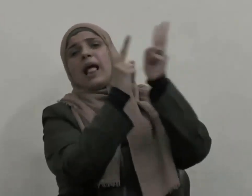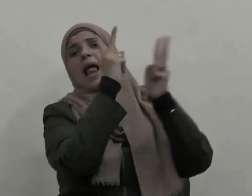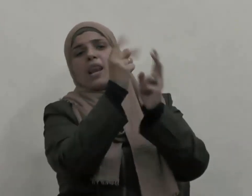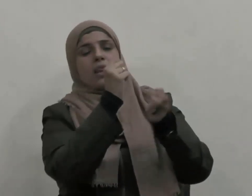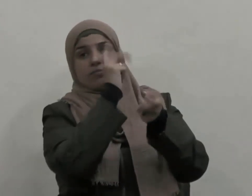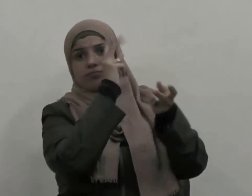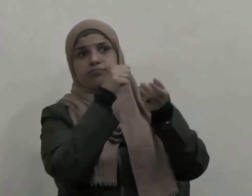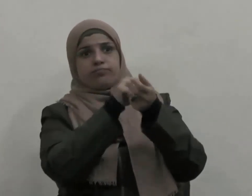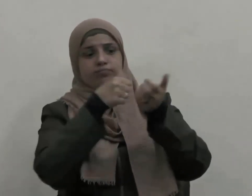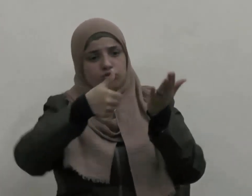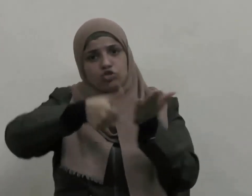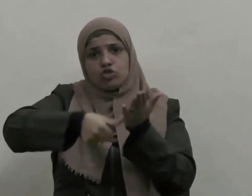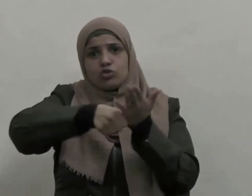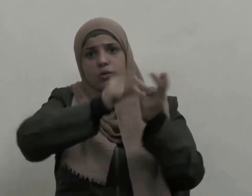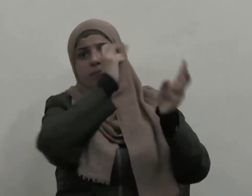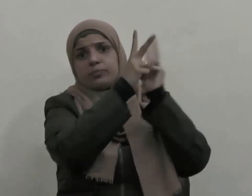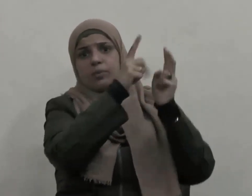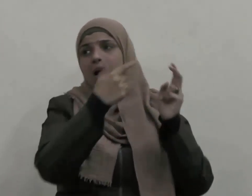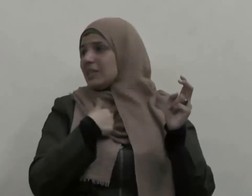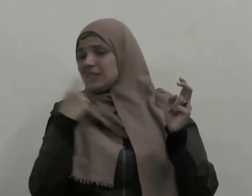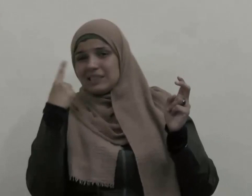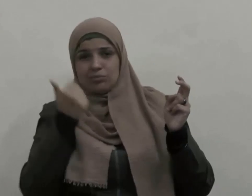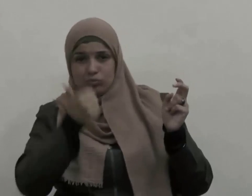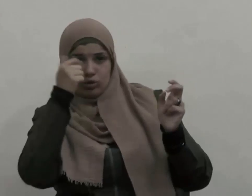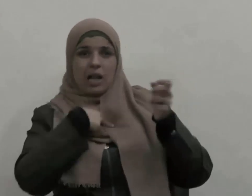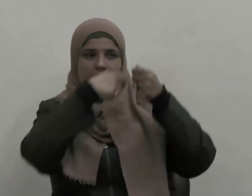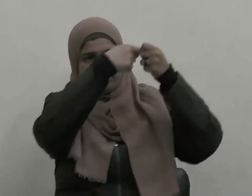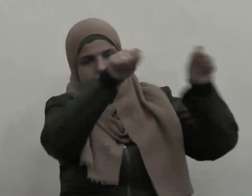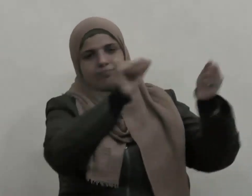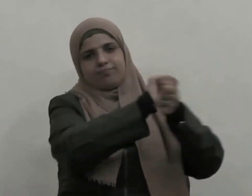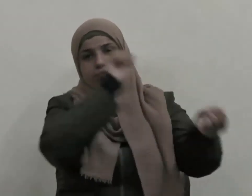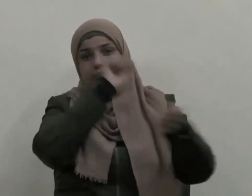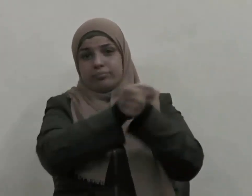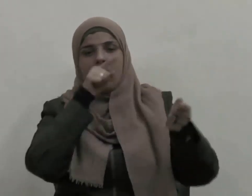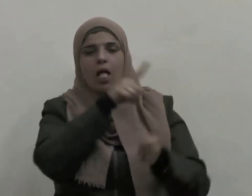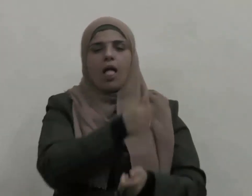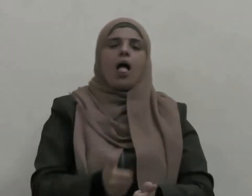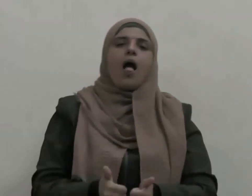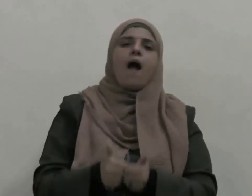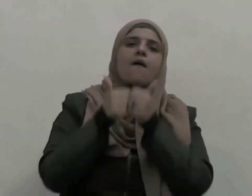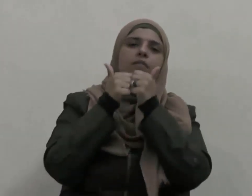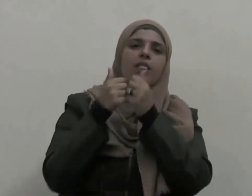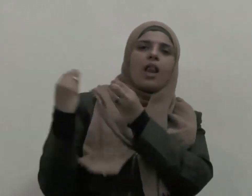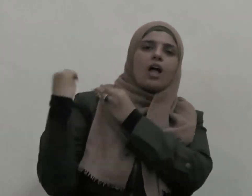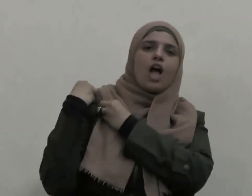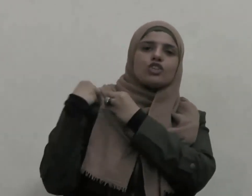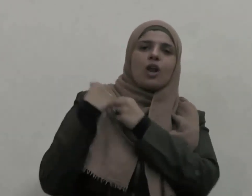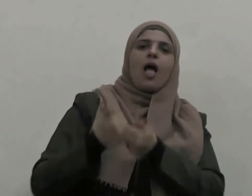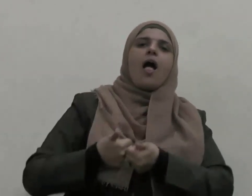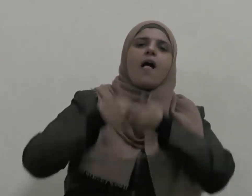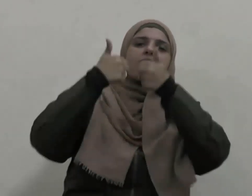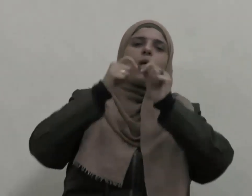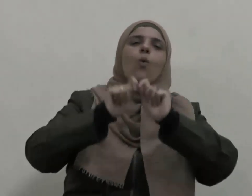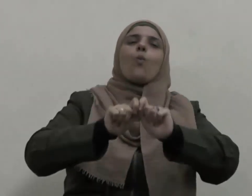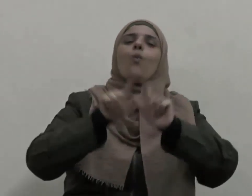الكفايات ومعلوم أن الوفاء بفروض الكفايات مقدم على جميع